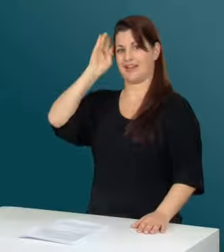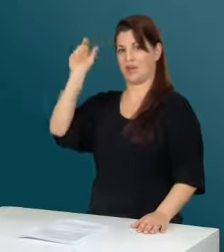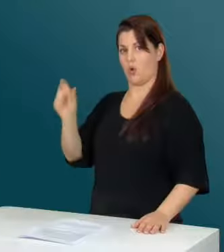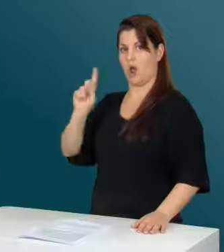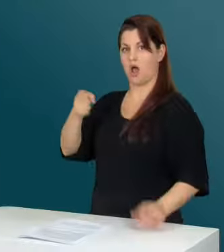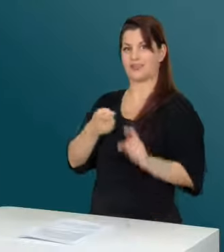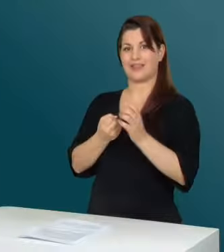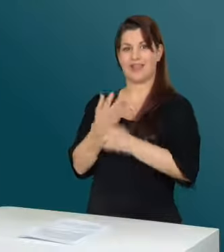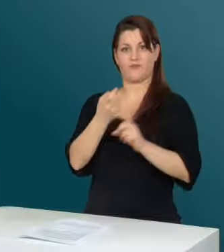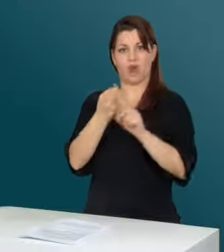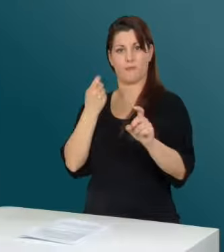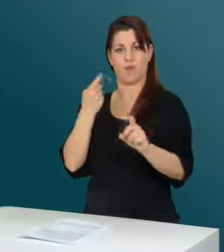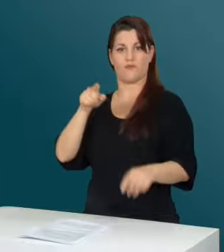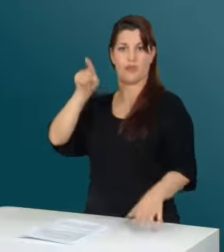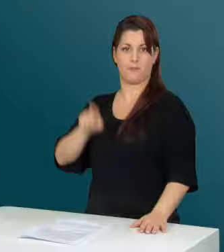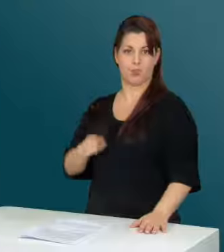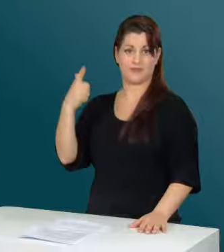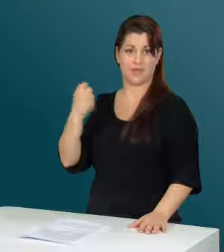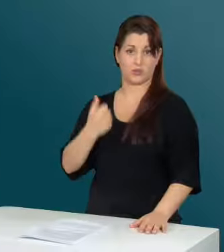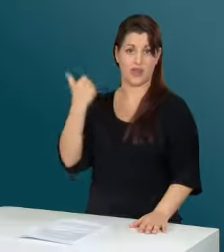das heisst zum März-Nachwuchskünstler gewählt.